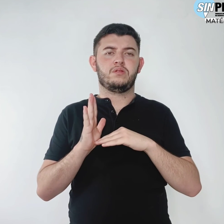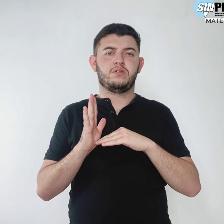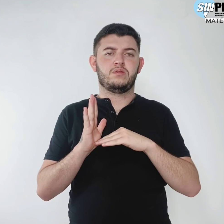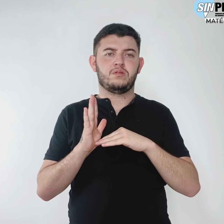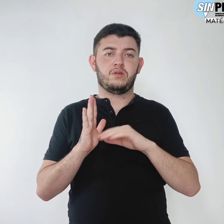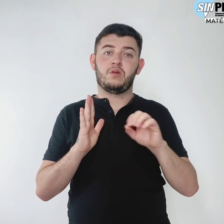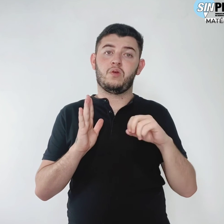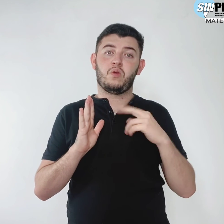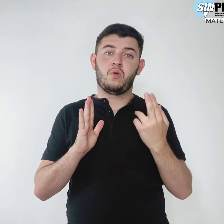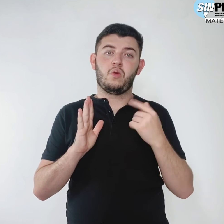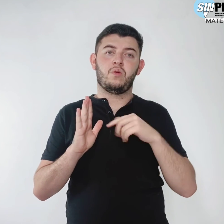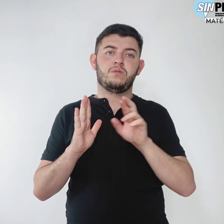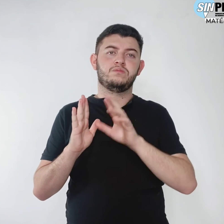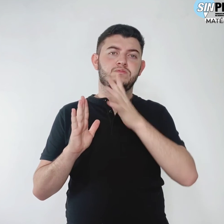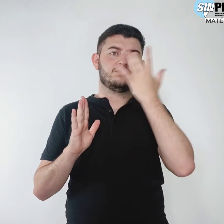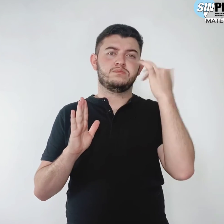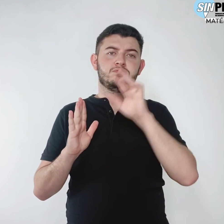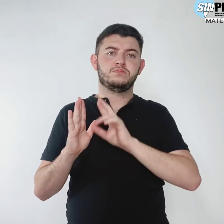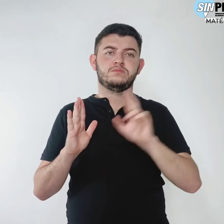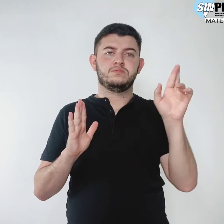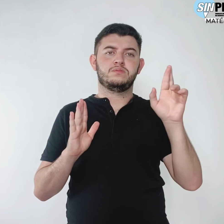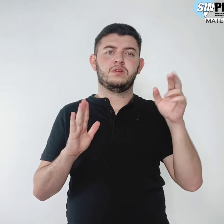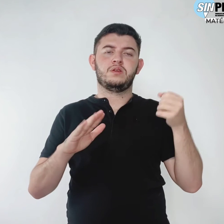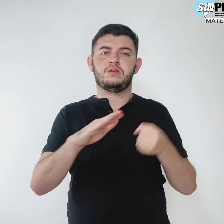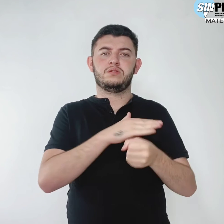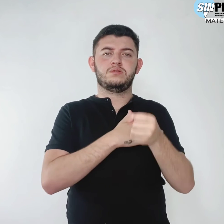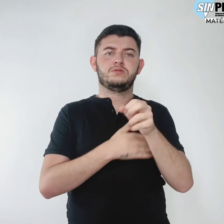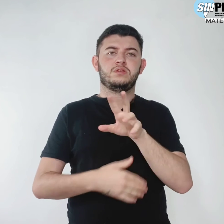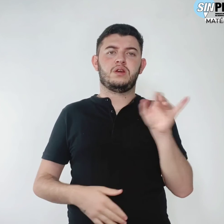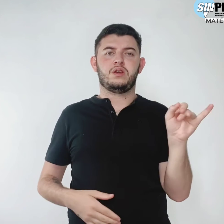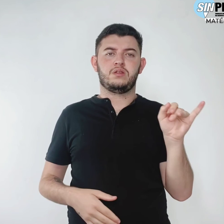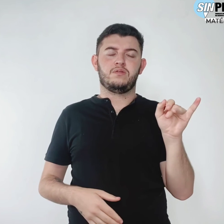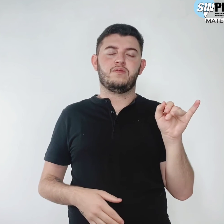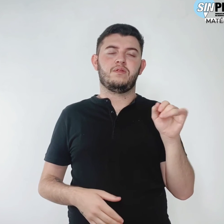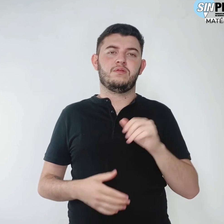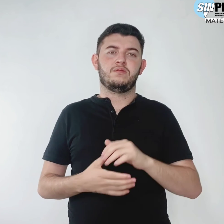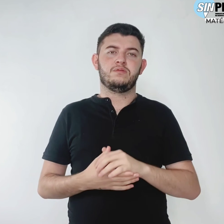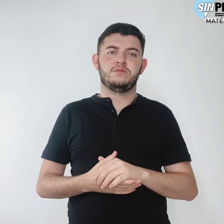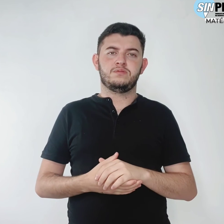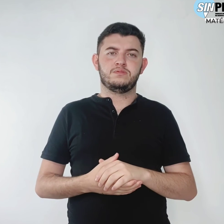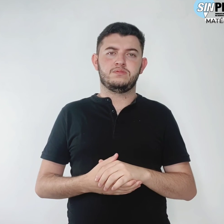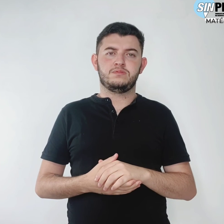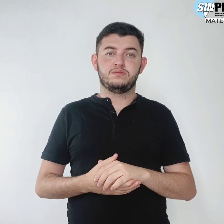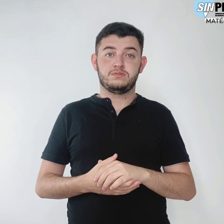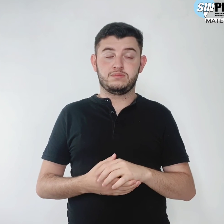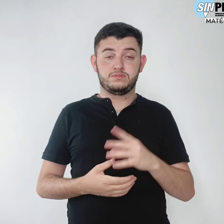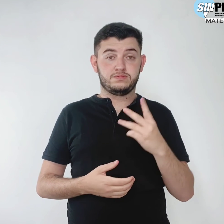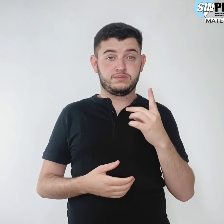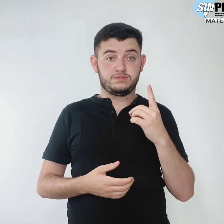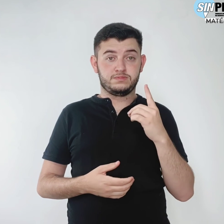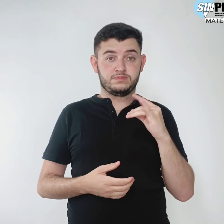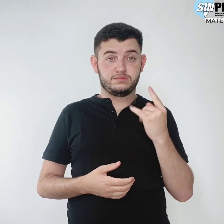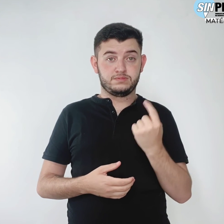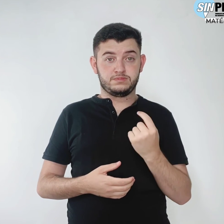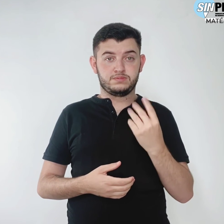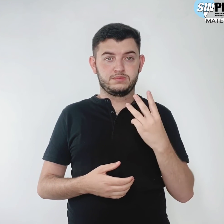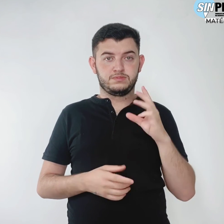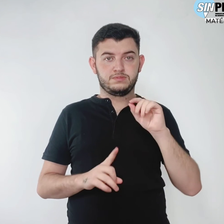Federal, ou com representantes indicados pelas presidências. Dia 30 de